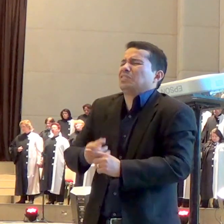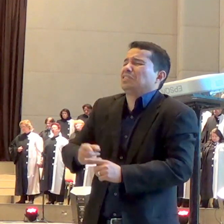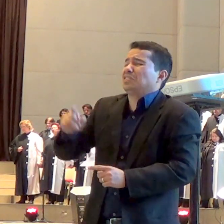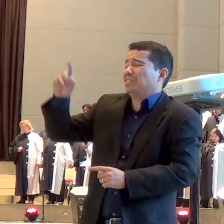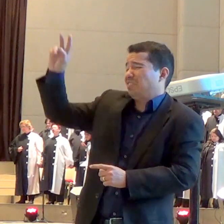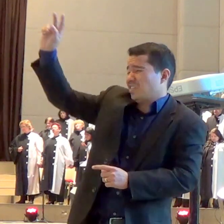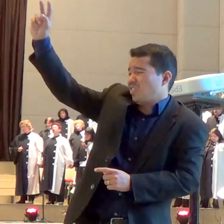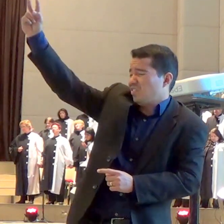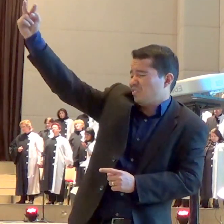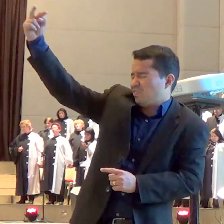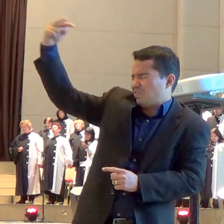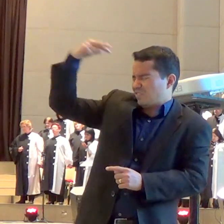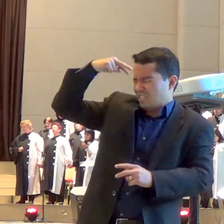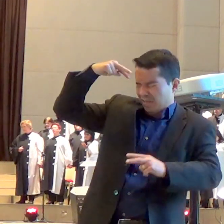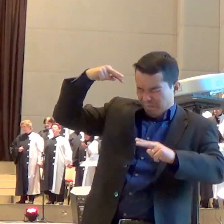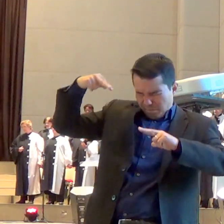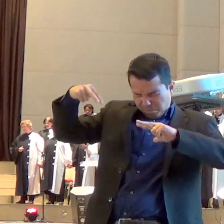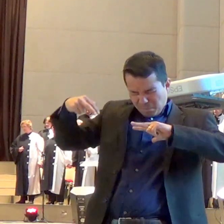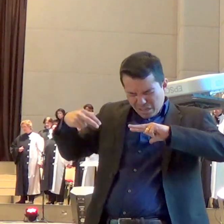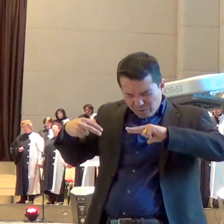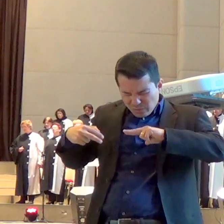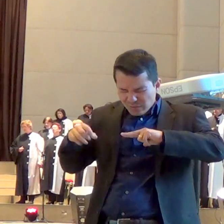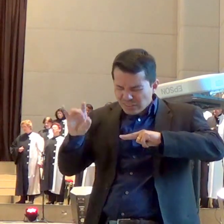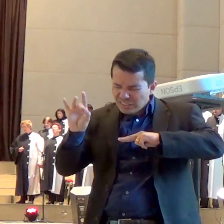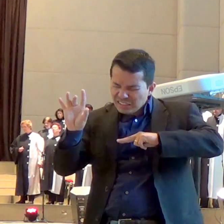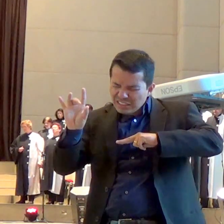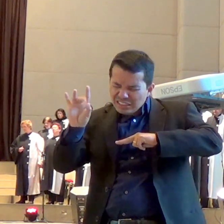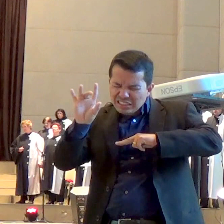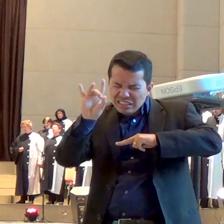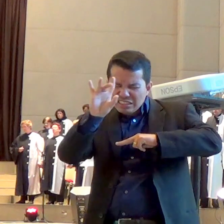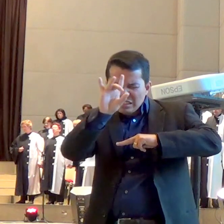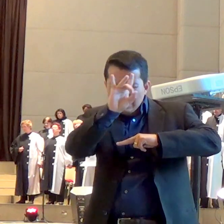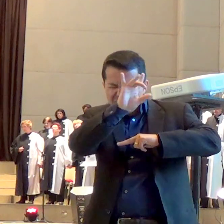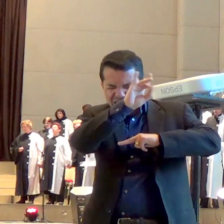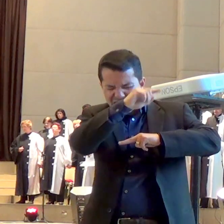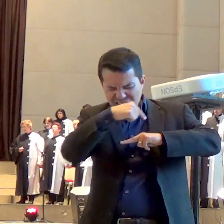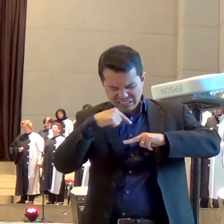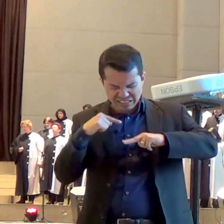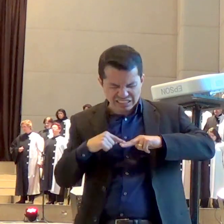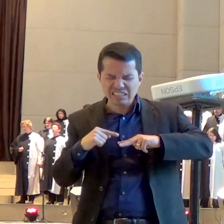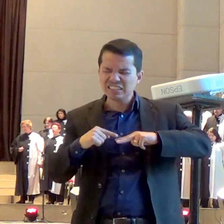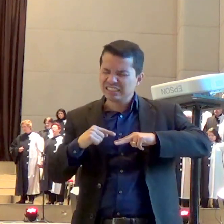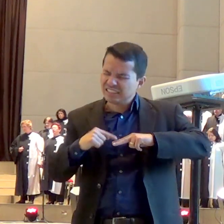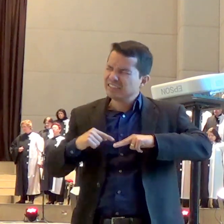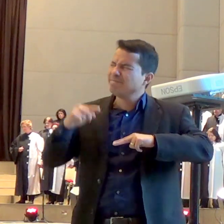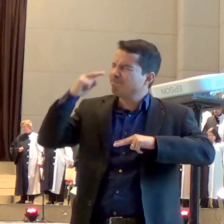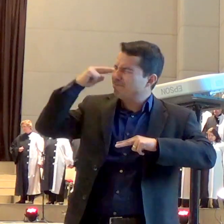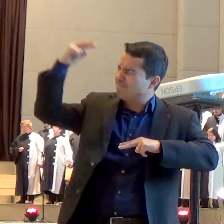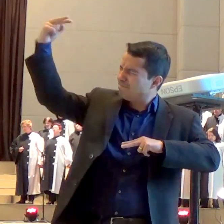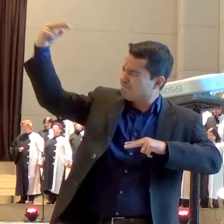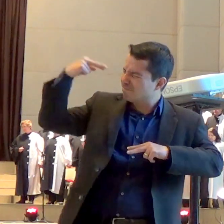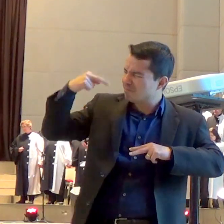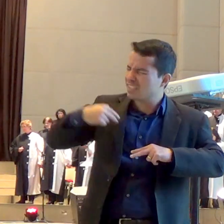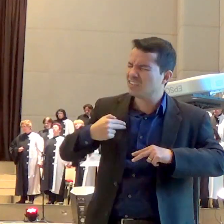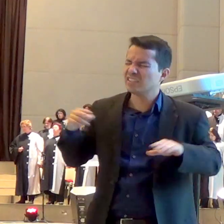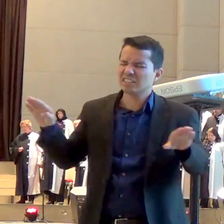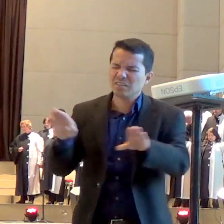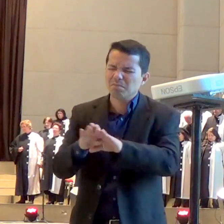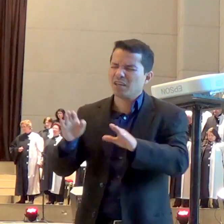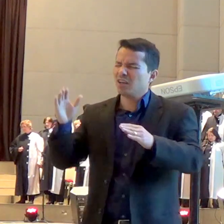filhos amados do Senhor eu te louvo pai porque não foi um anjo que morreu na cruz por mim